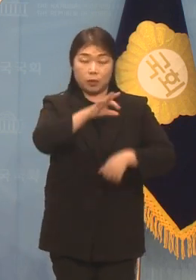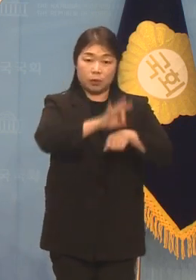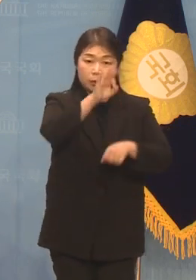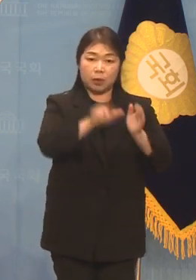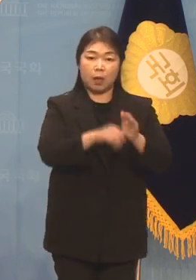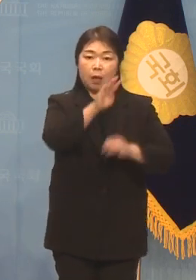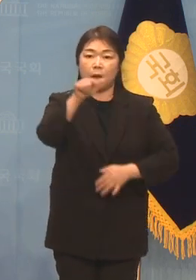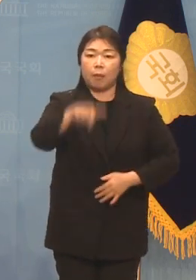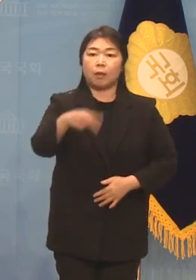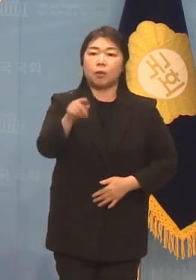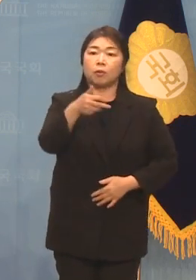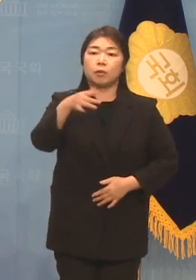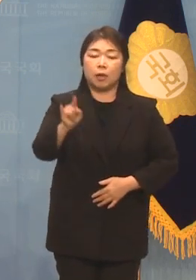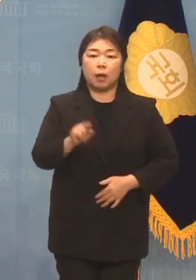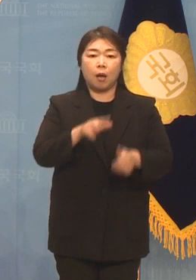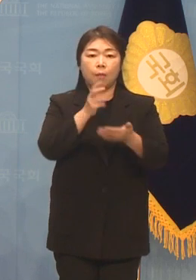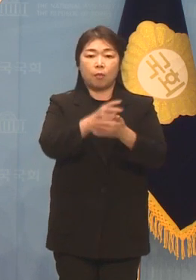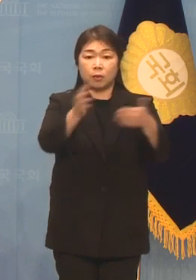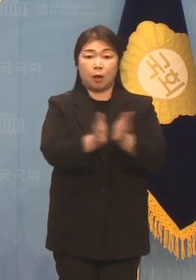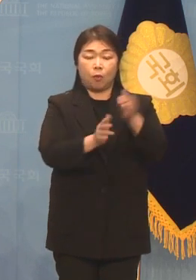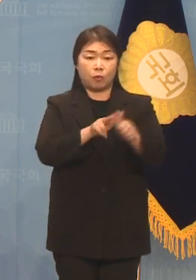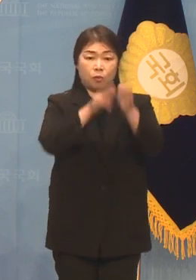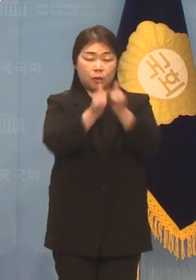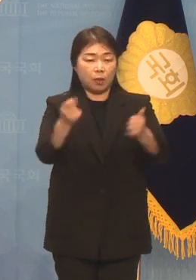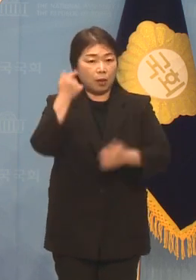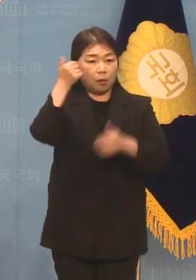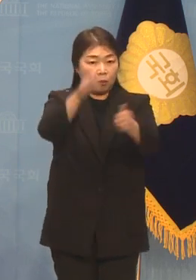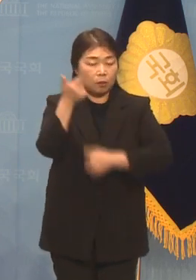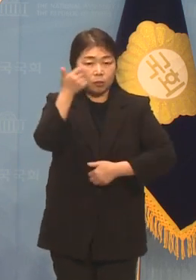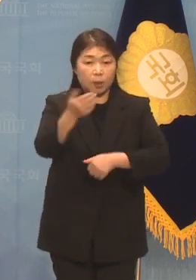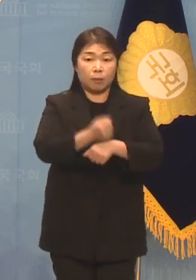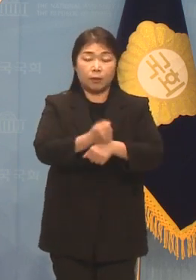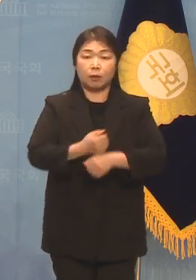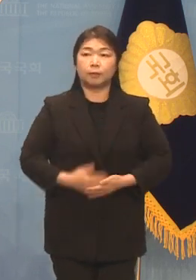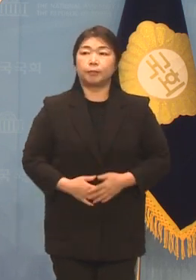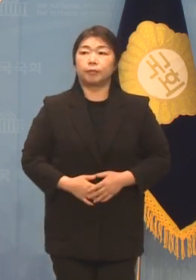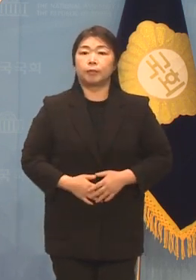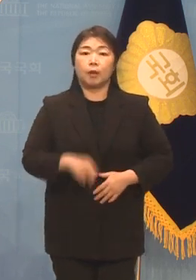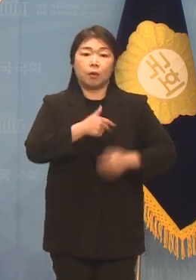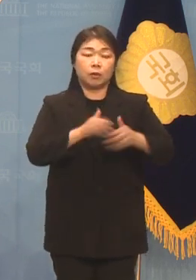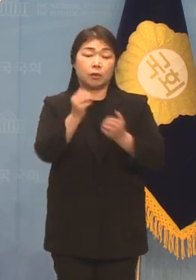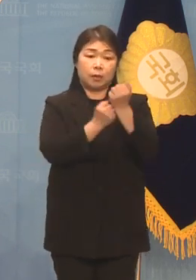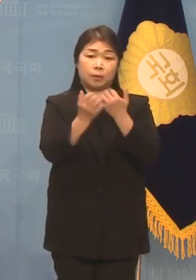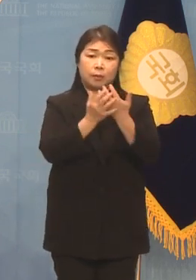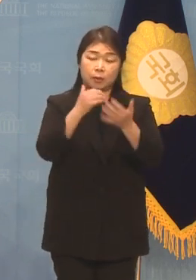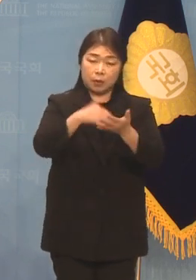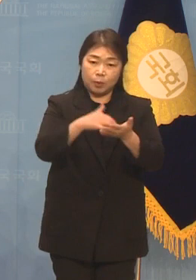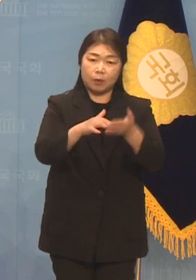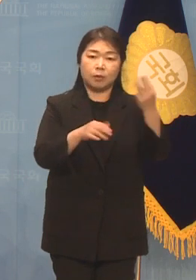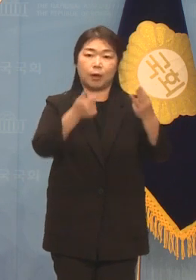장관 후보자 인사청문회를 실시할 예정입니다. 이번주 의원실 정책세미나는 모두 3건입니다.